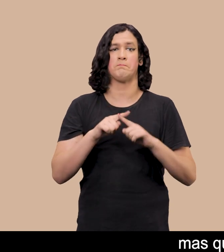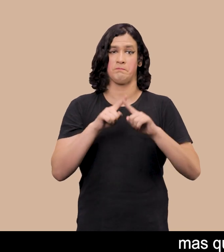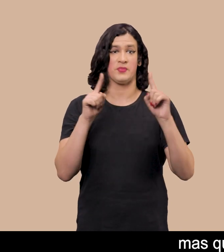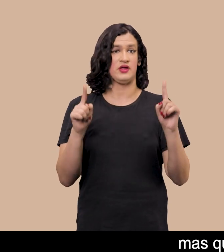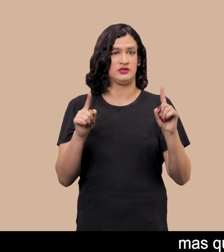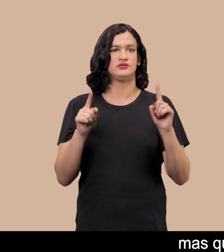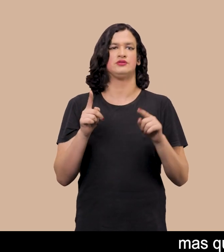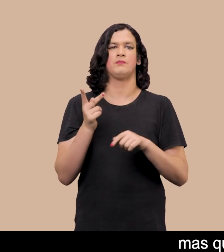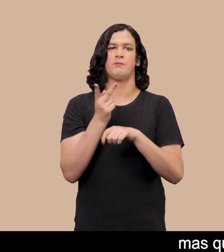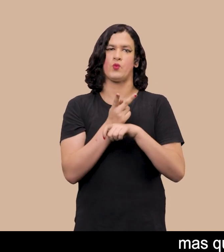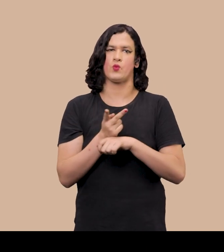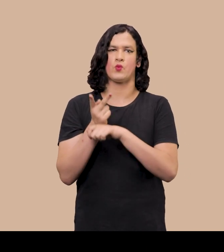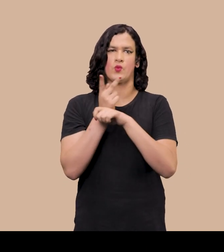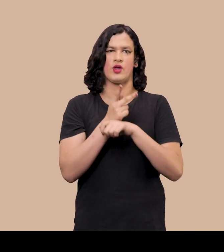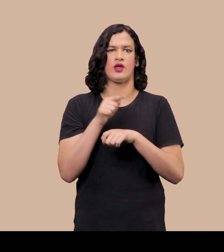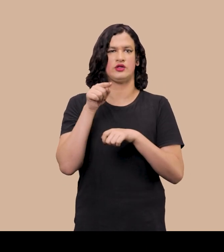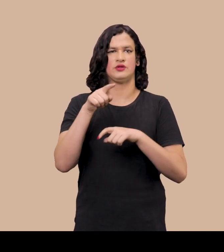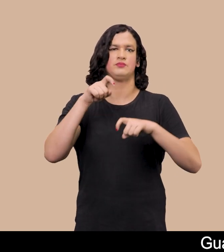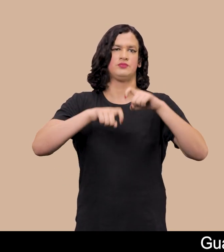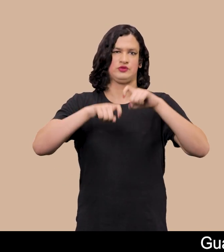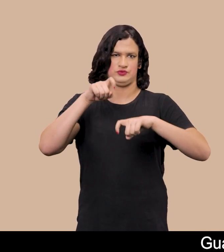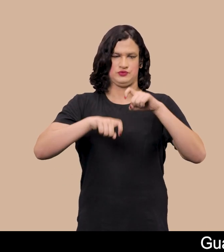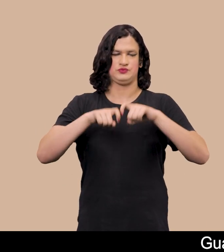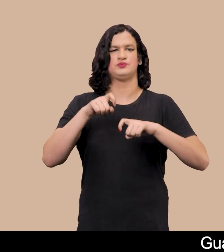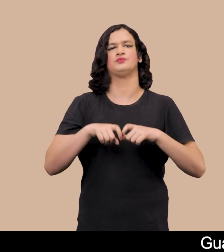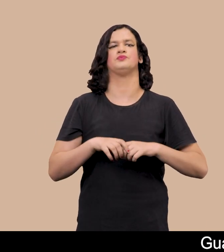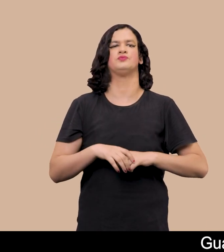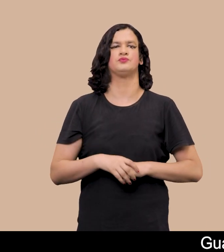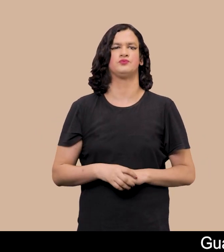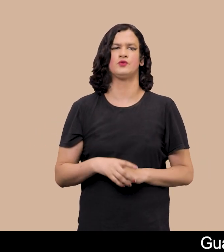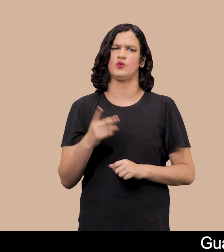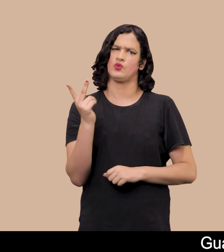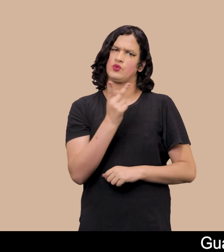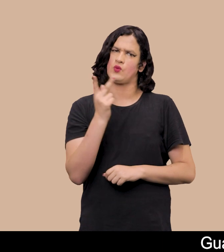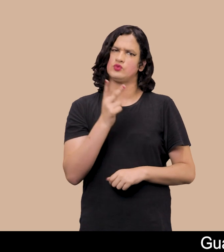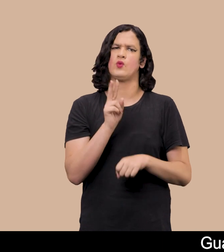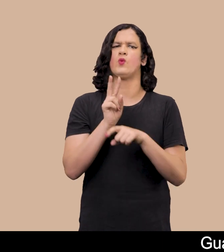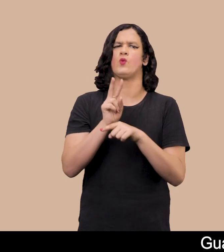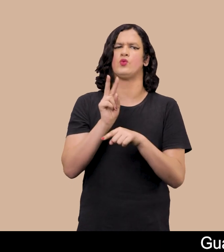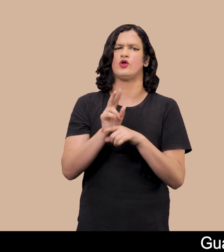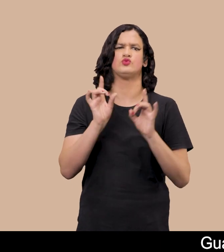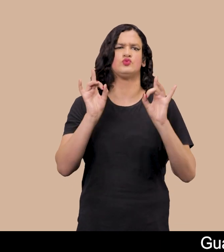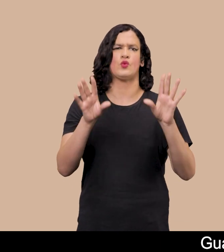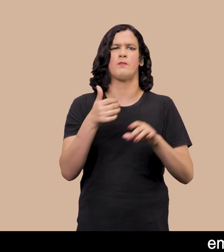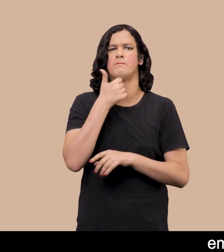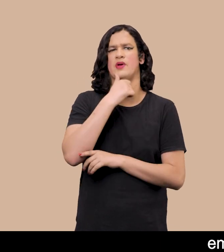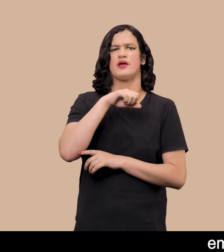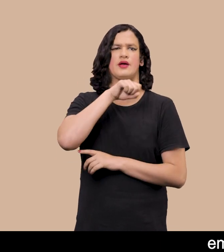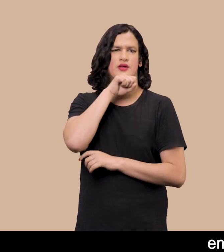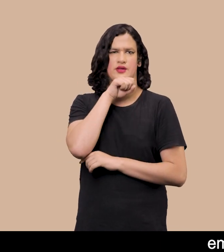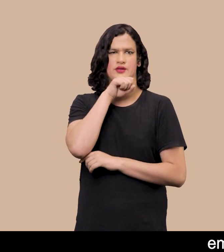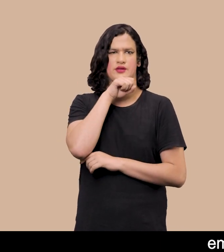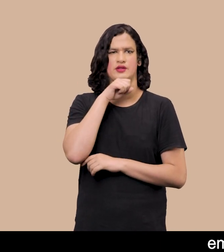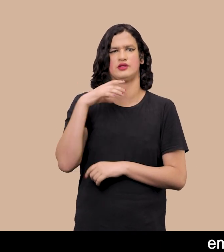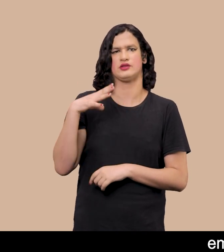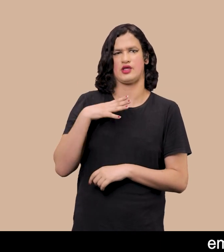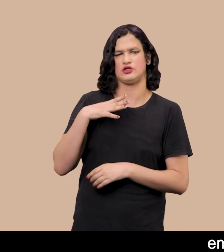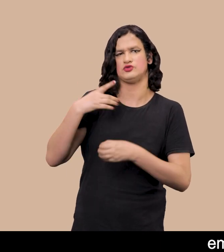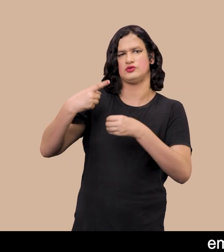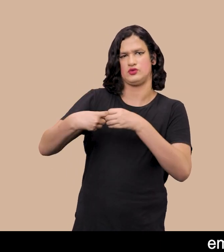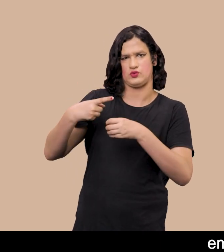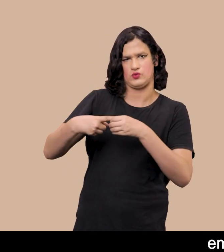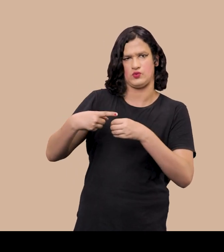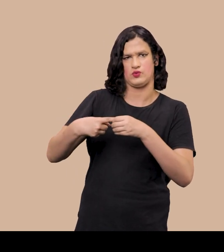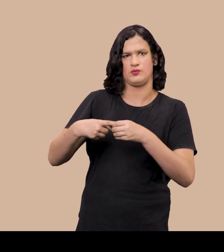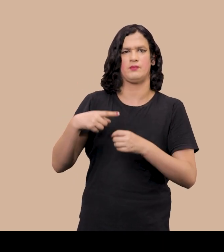casa em busca de seu trabalho sexual Guardam a semelhança de terem sido criados Apenas pelas mães Em pequenas cidades do interior